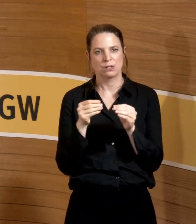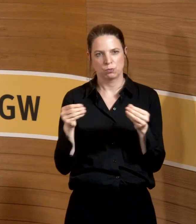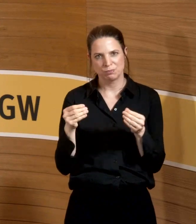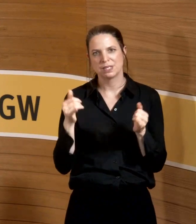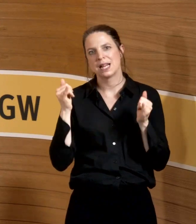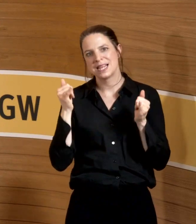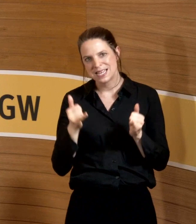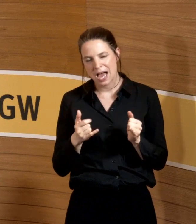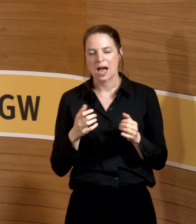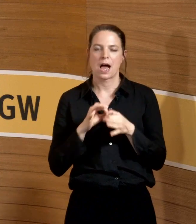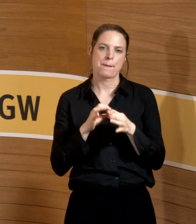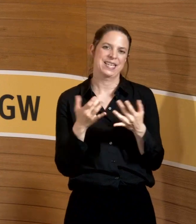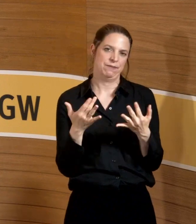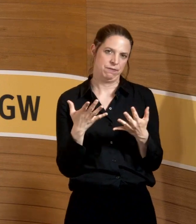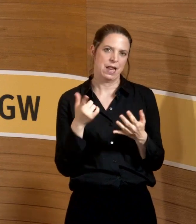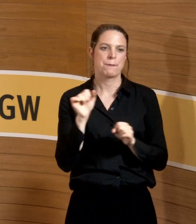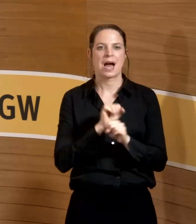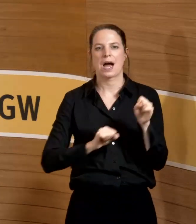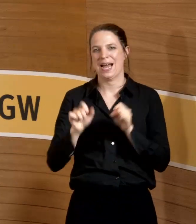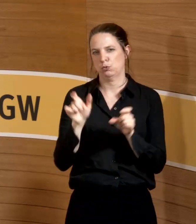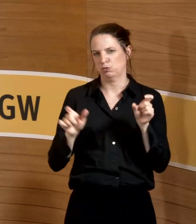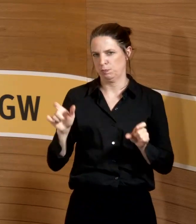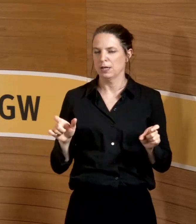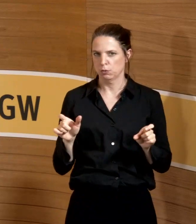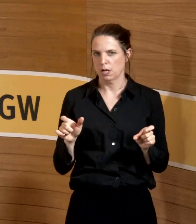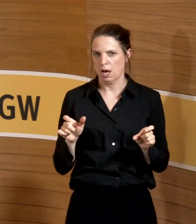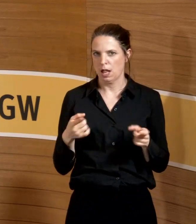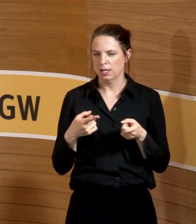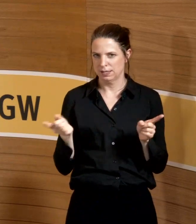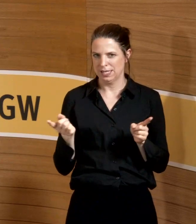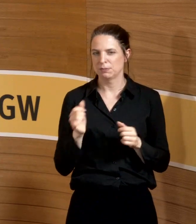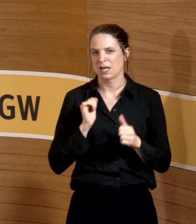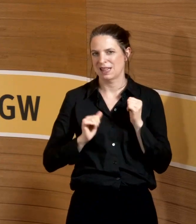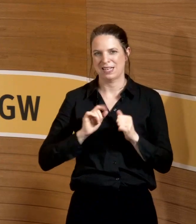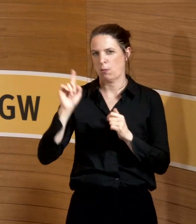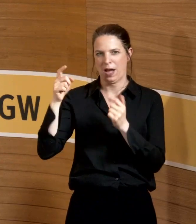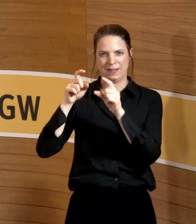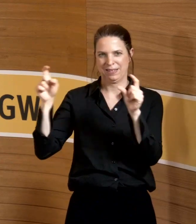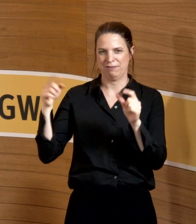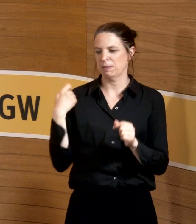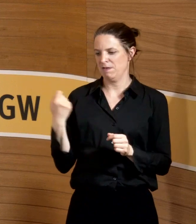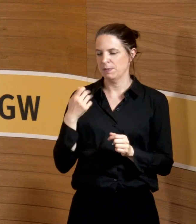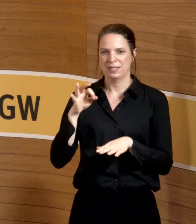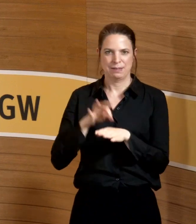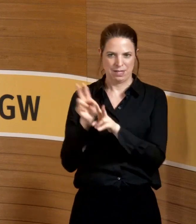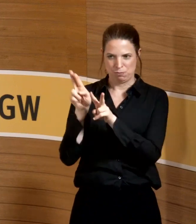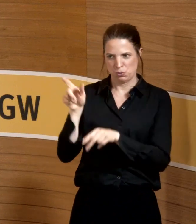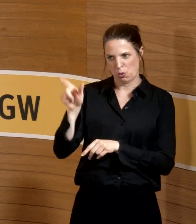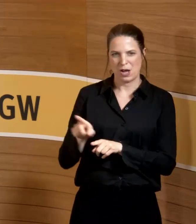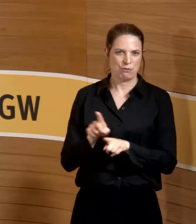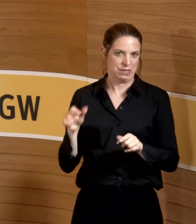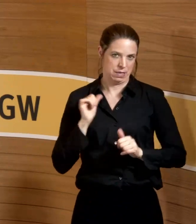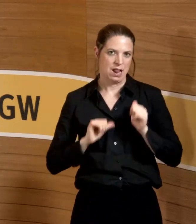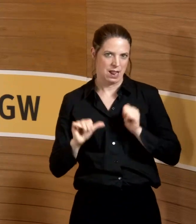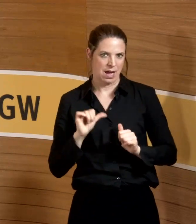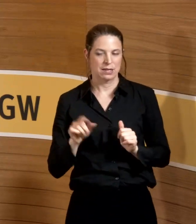Letztendlich betrifft das eher das Reinigungspersonal, was bei uns leider auch outgesourct ist, was wir nicht selber betriebsärztlich betreuen. Da muss man